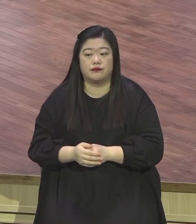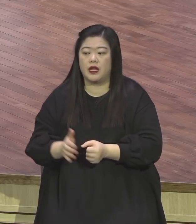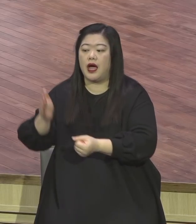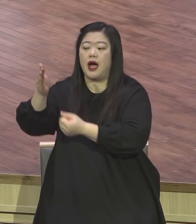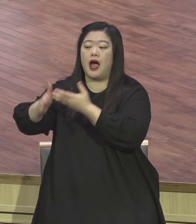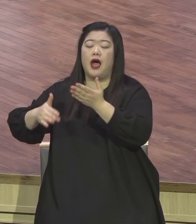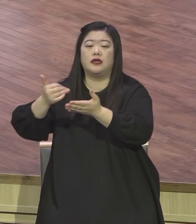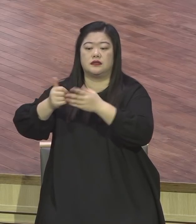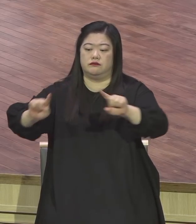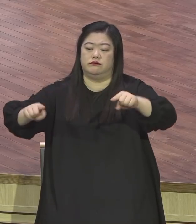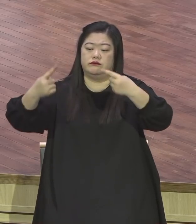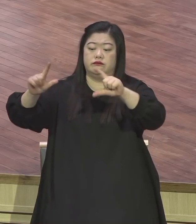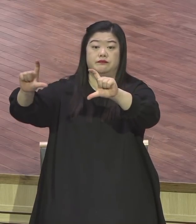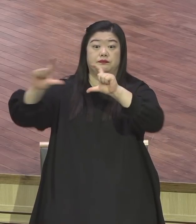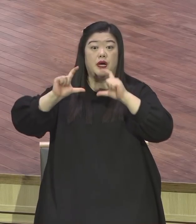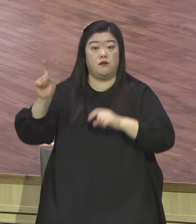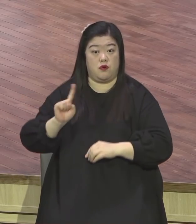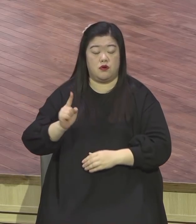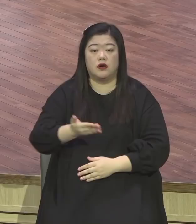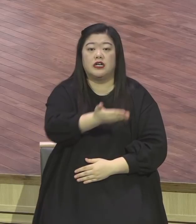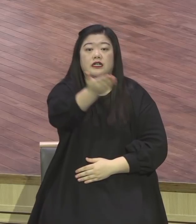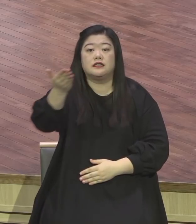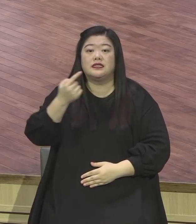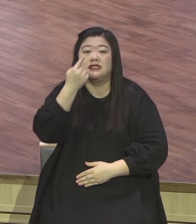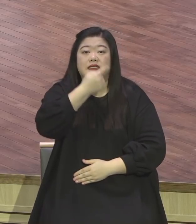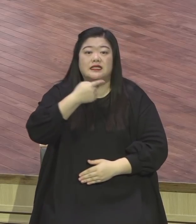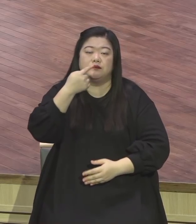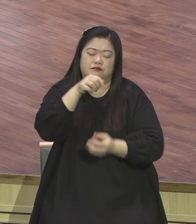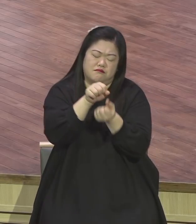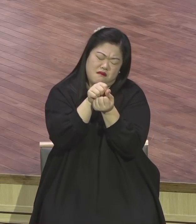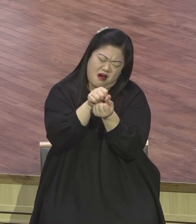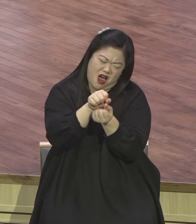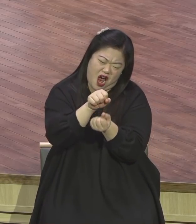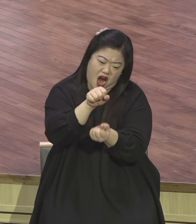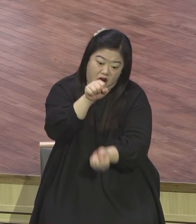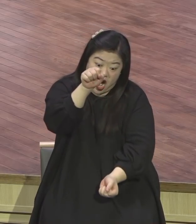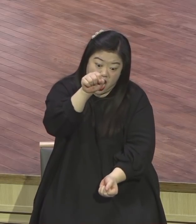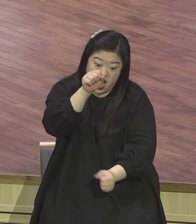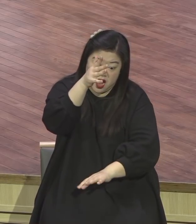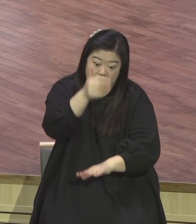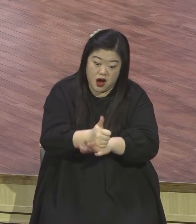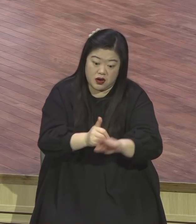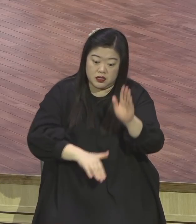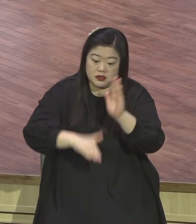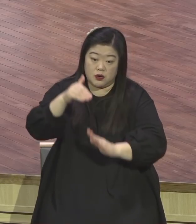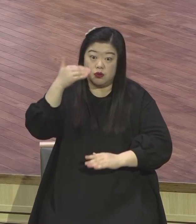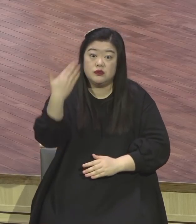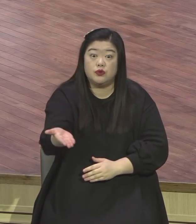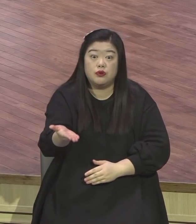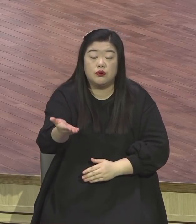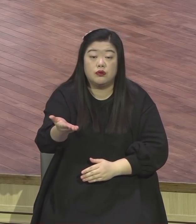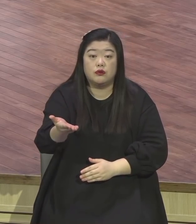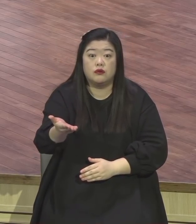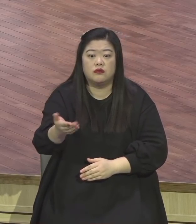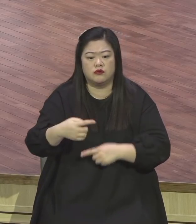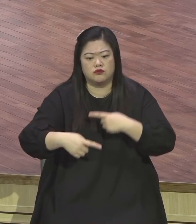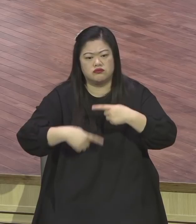크게 열라 내가 채우리라 이 언양을 주신 궁극적인 이유가 뭐냐 이유가 뭐냐